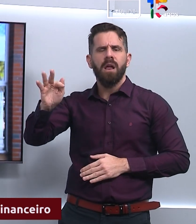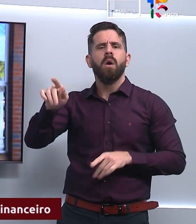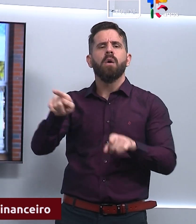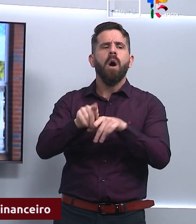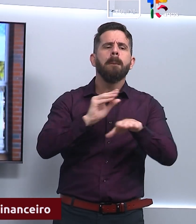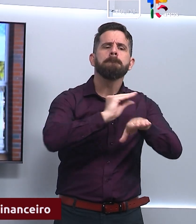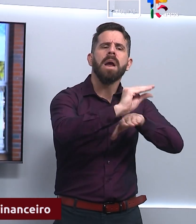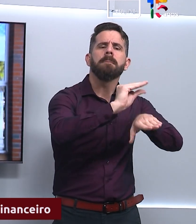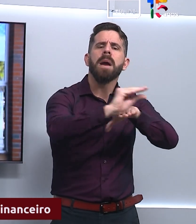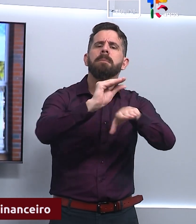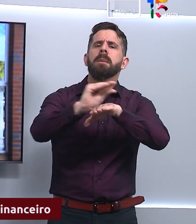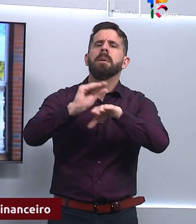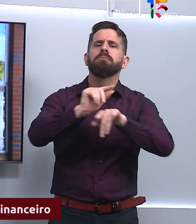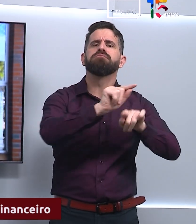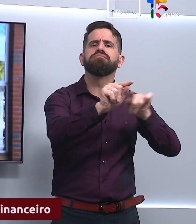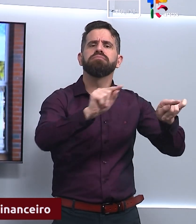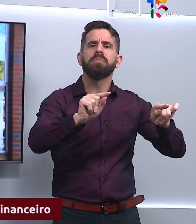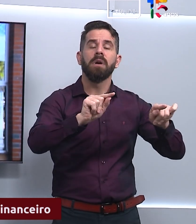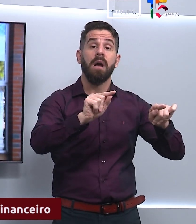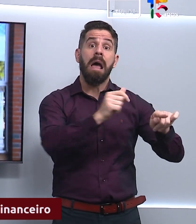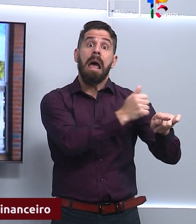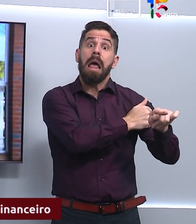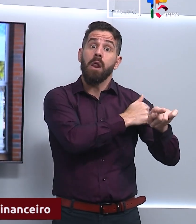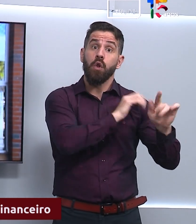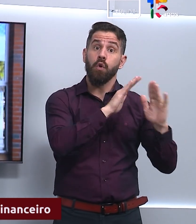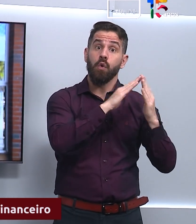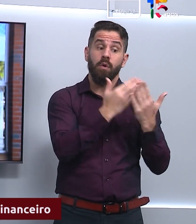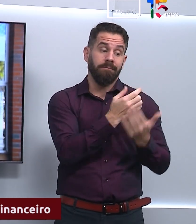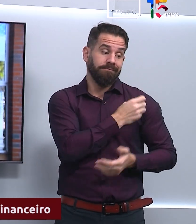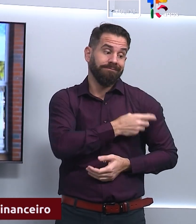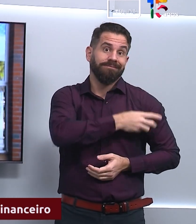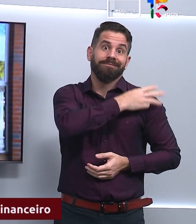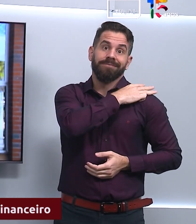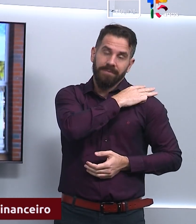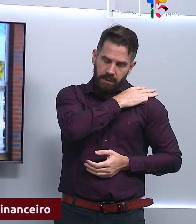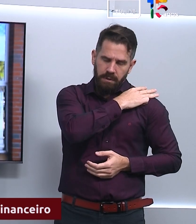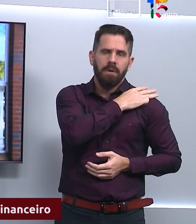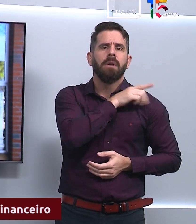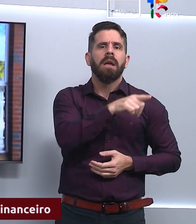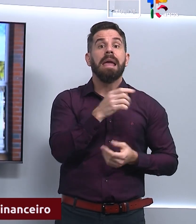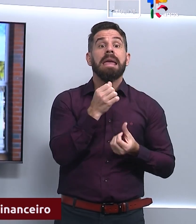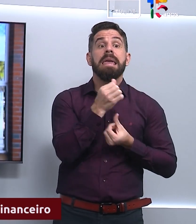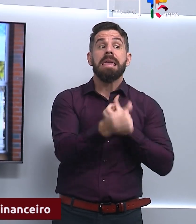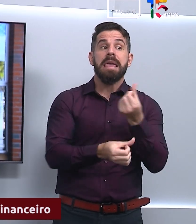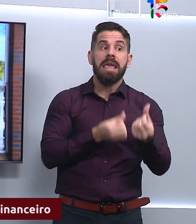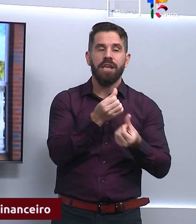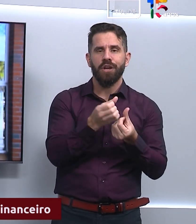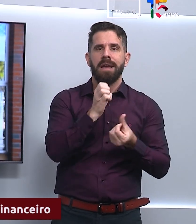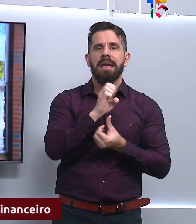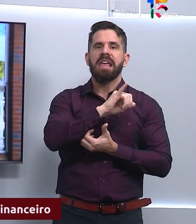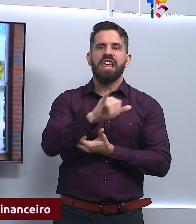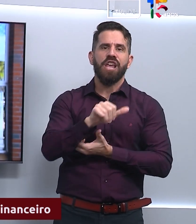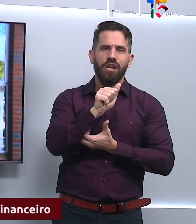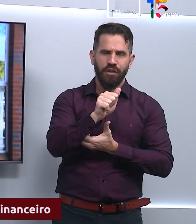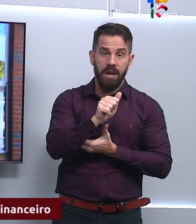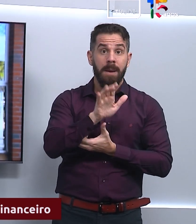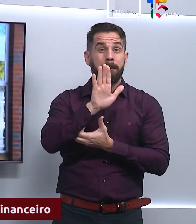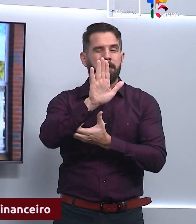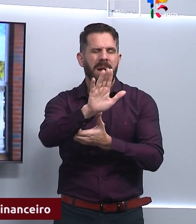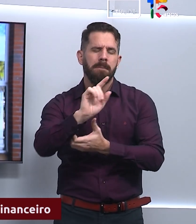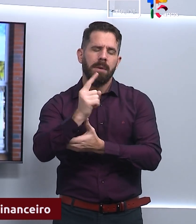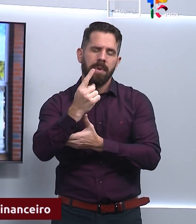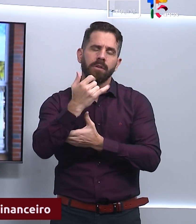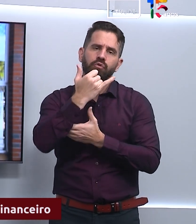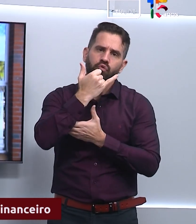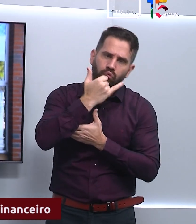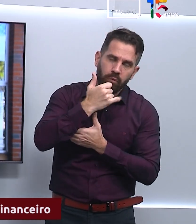financeiro para os alunos do ensino médio da educação de jovens e adultos, o EJA. Mas antes de entrar nesse assunto